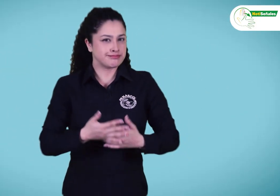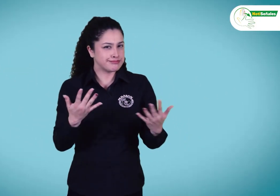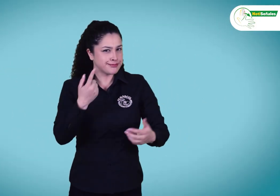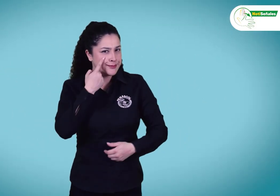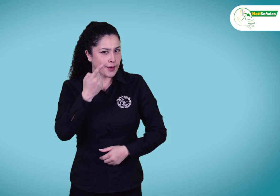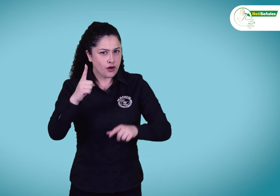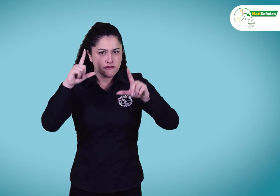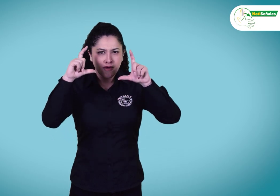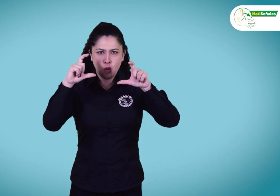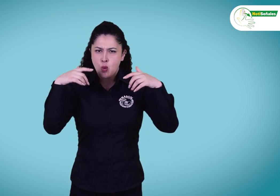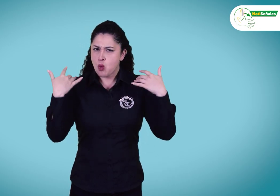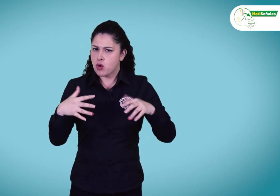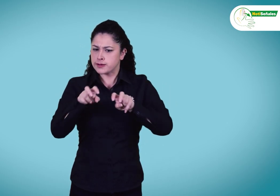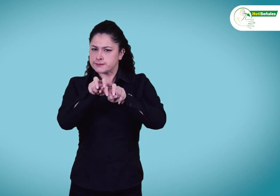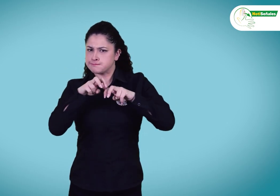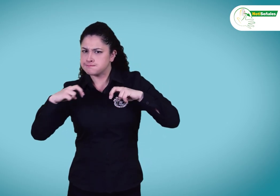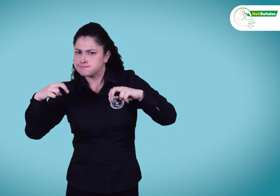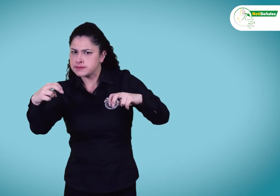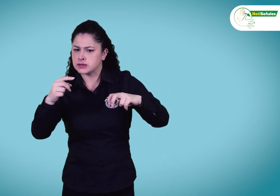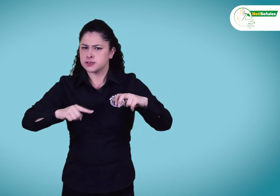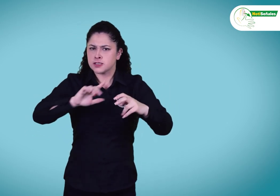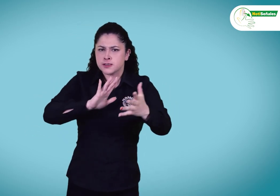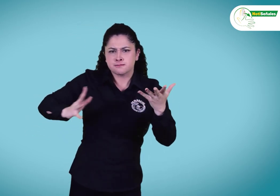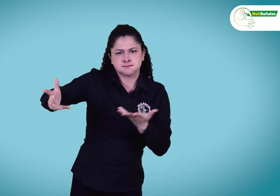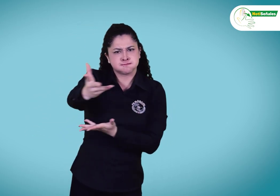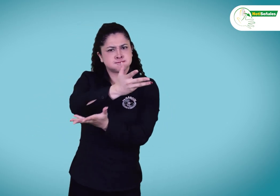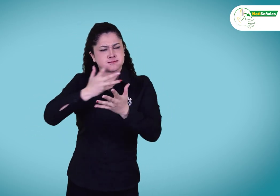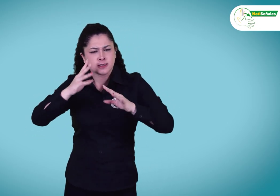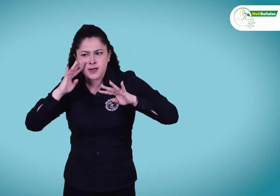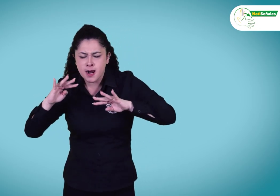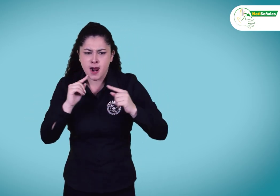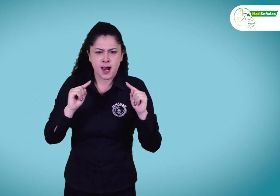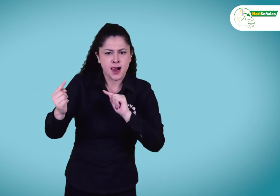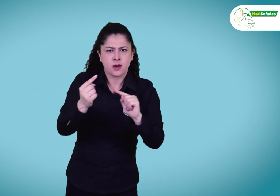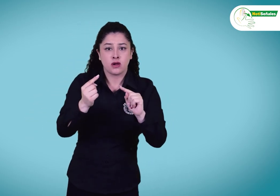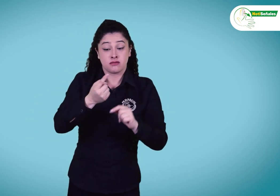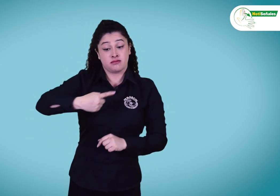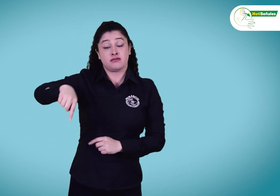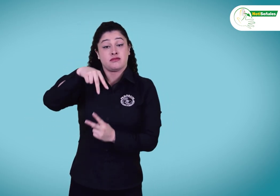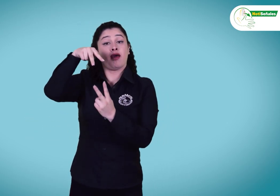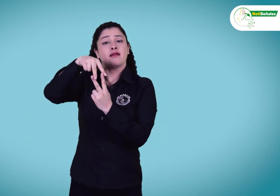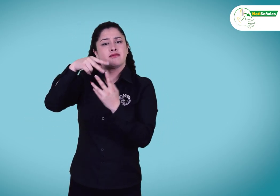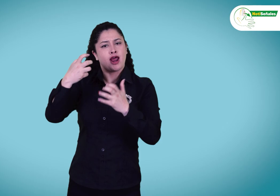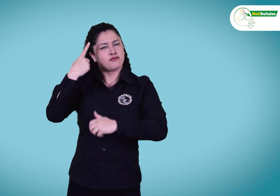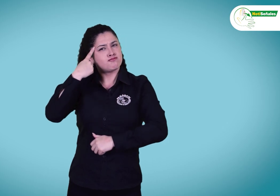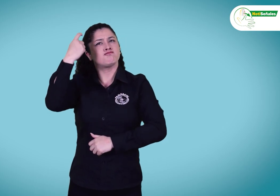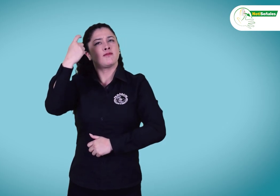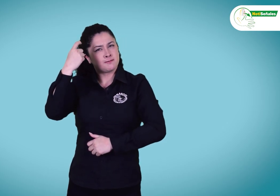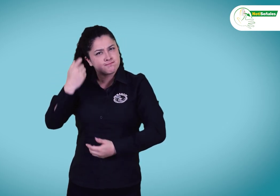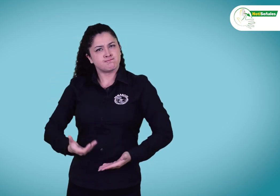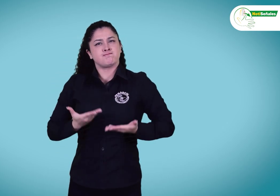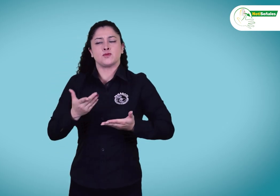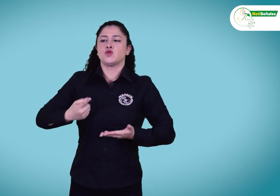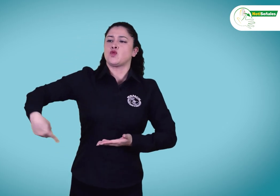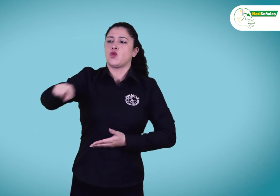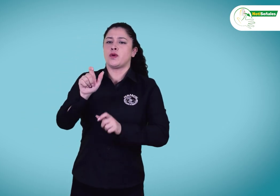Como vimos en las imágenes, FENASCOL ha estado allí en el reto que ha emprendido Avianca de ofrecer sus servicios, incluyendo ajustes